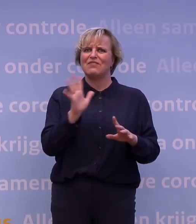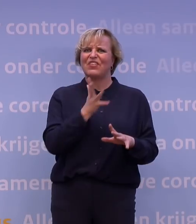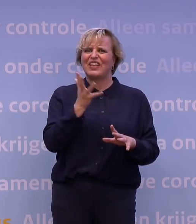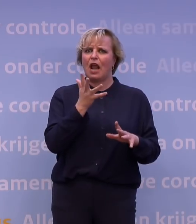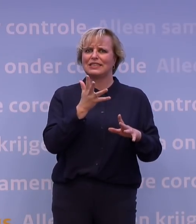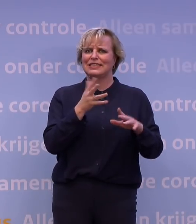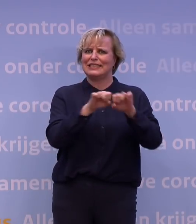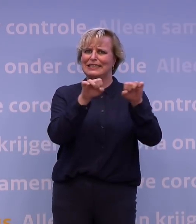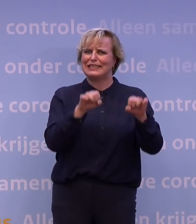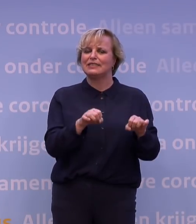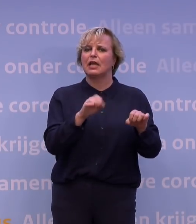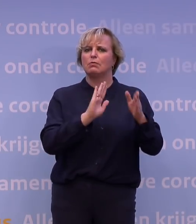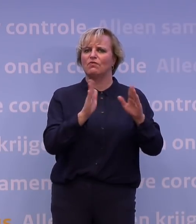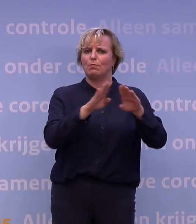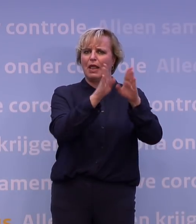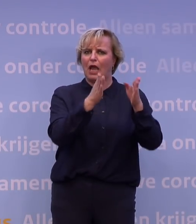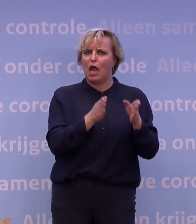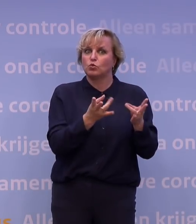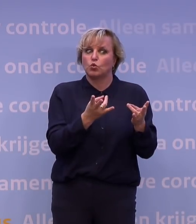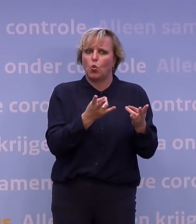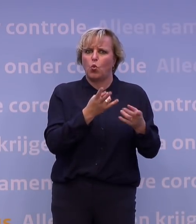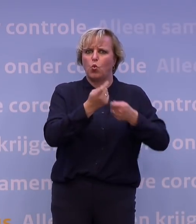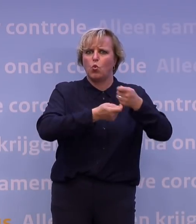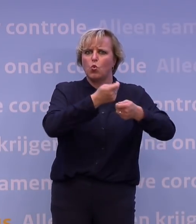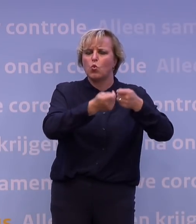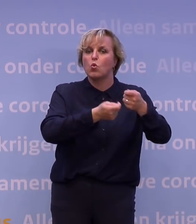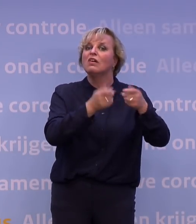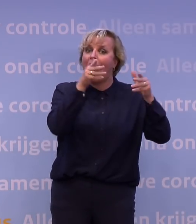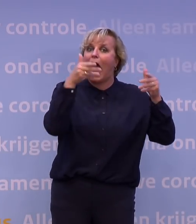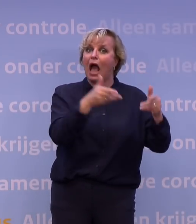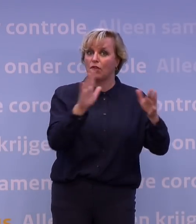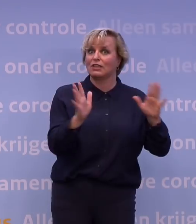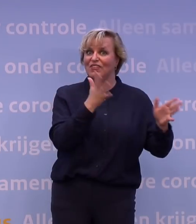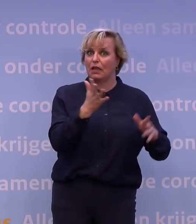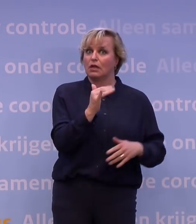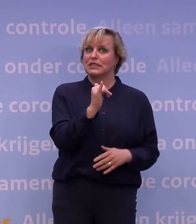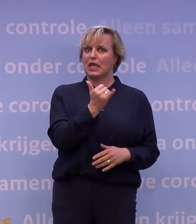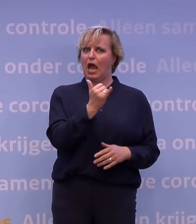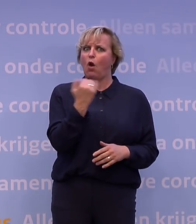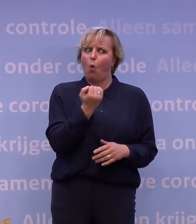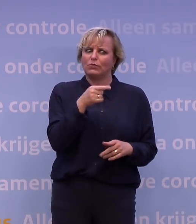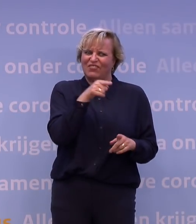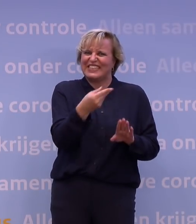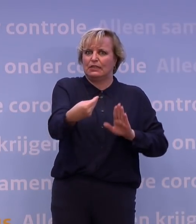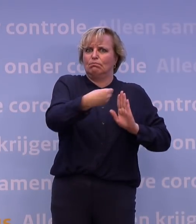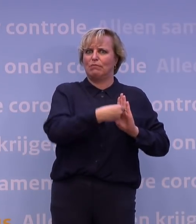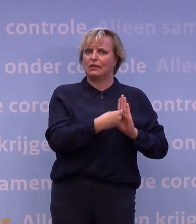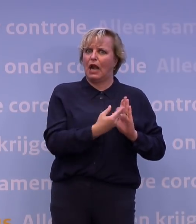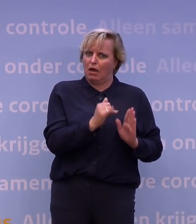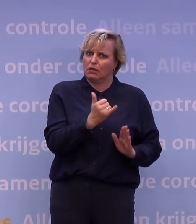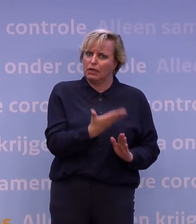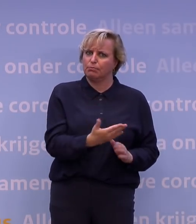verpleeghuizen op dit moment adequaat functioneren en ook aan de normen voldoen. Dus er is zeker aandacht voor ventilatie, omdat het gewoon open bijdrage neemt. Ja, zeker.